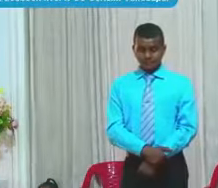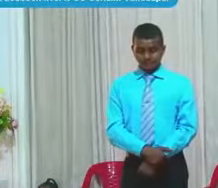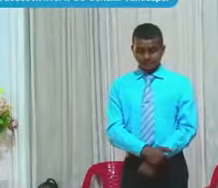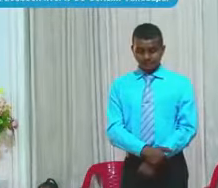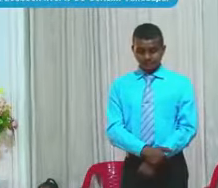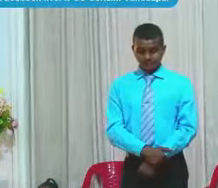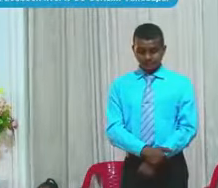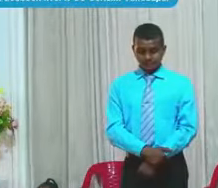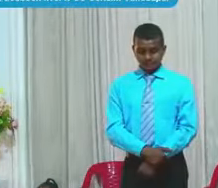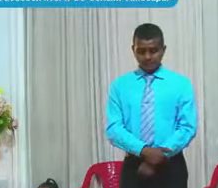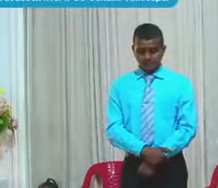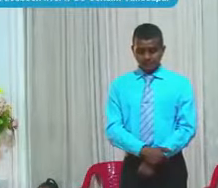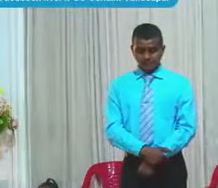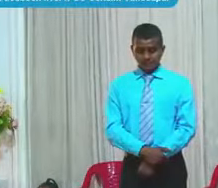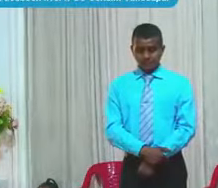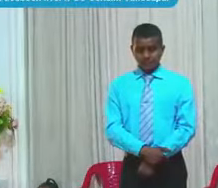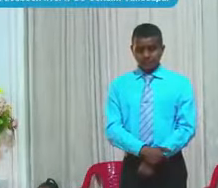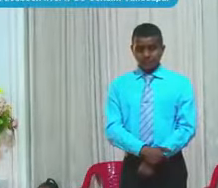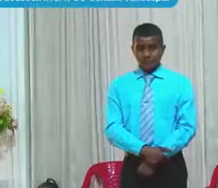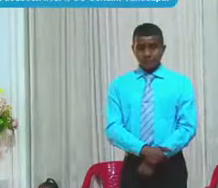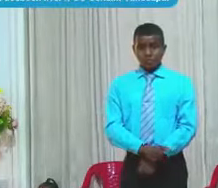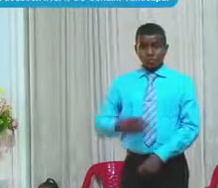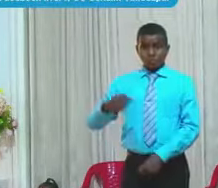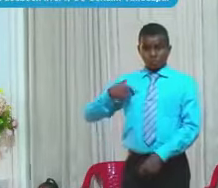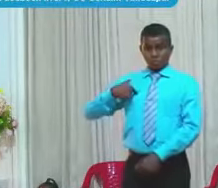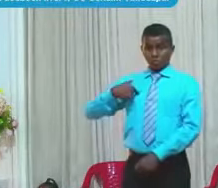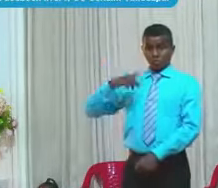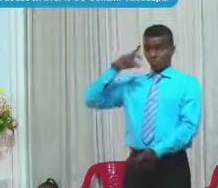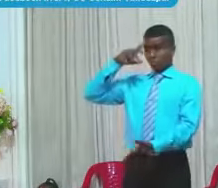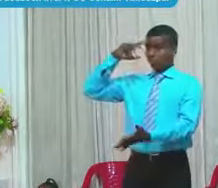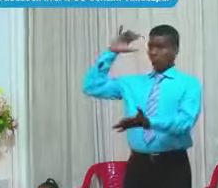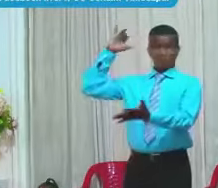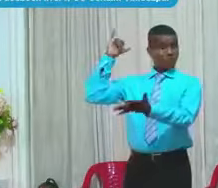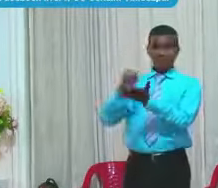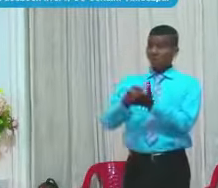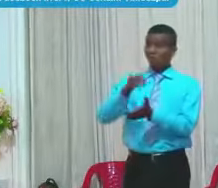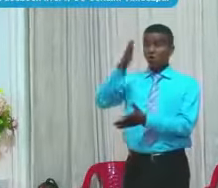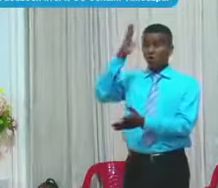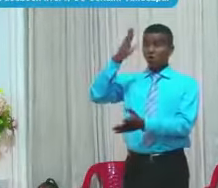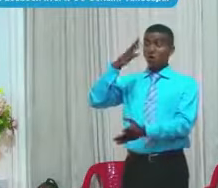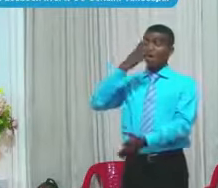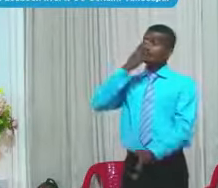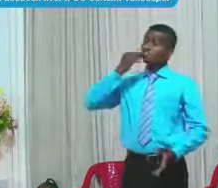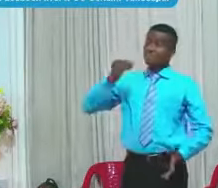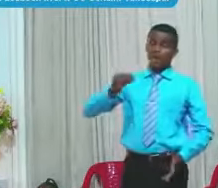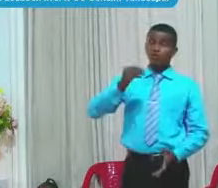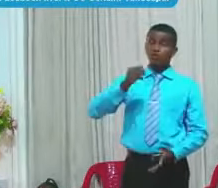Yo no creo En Dios En un Dios cruel Yo creo En un Dios lleno De misericordia